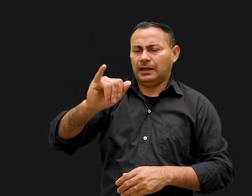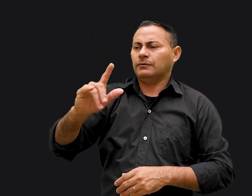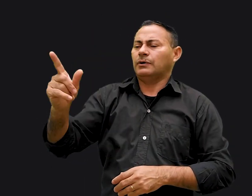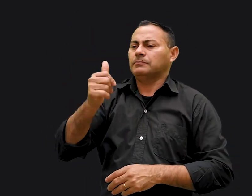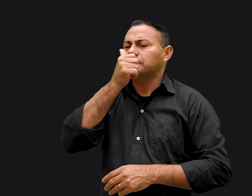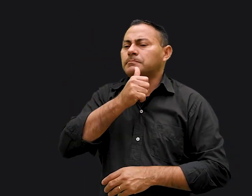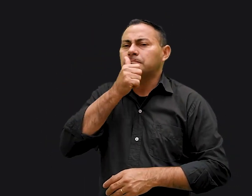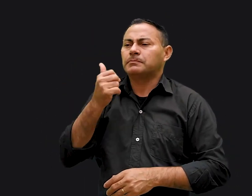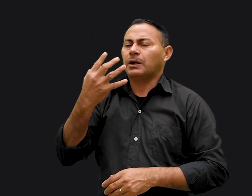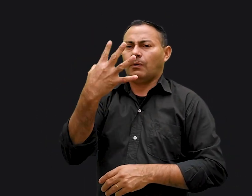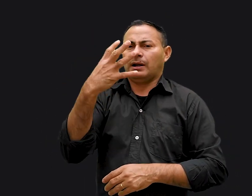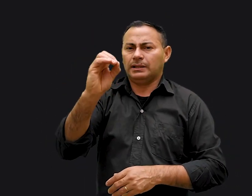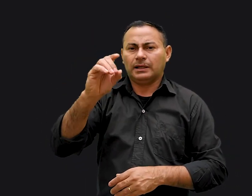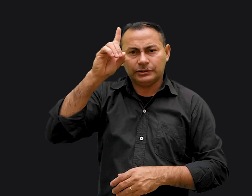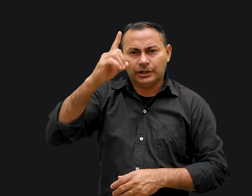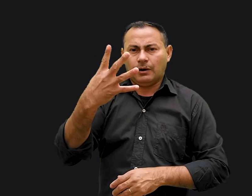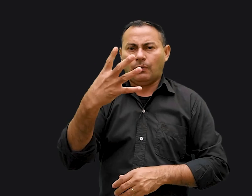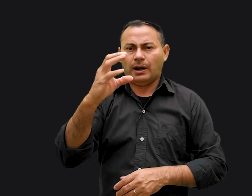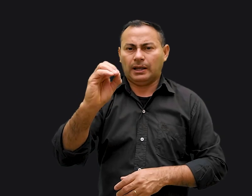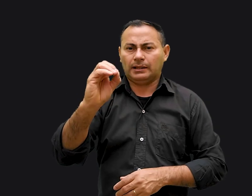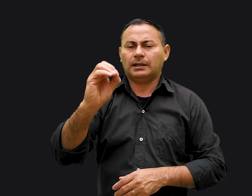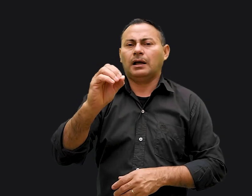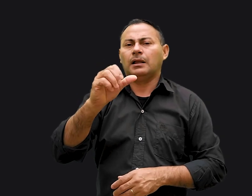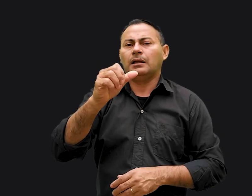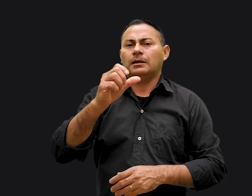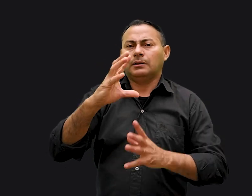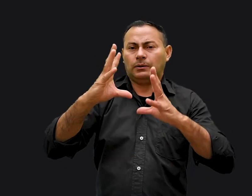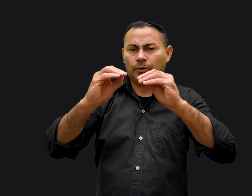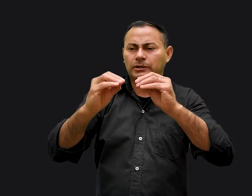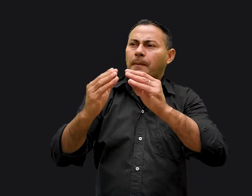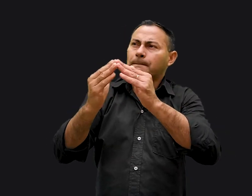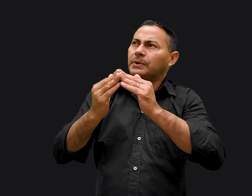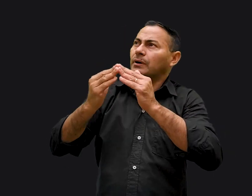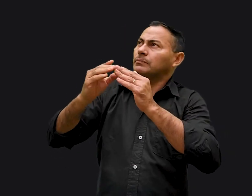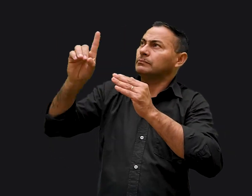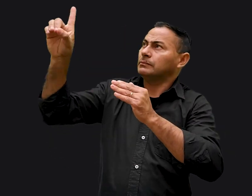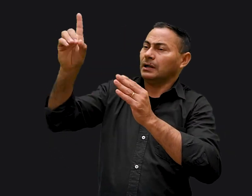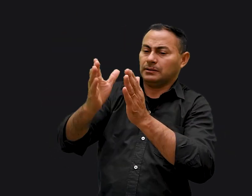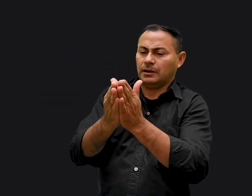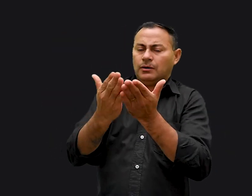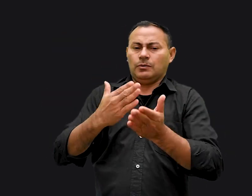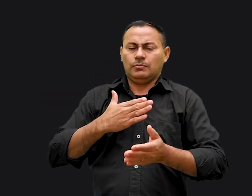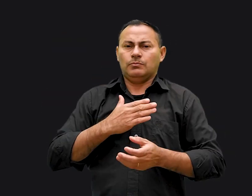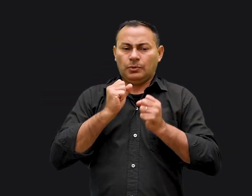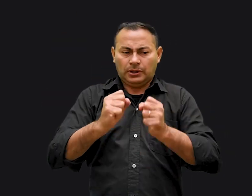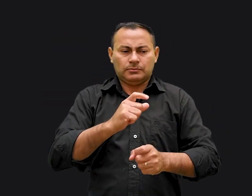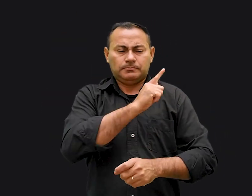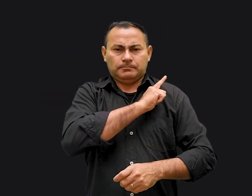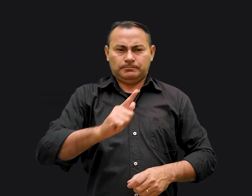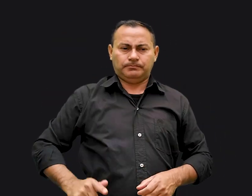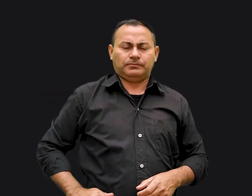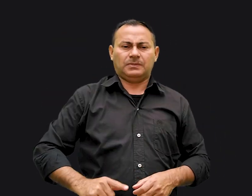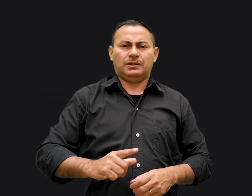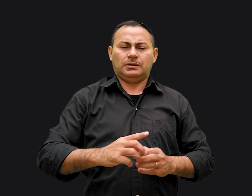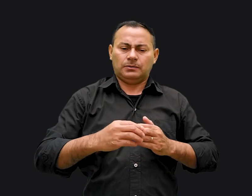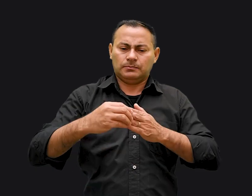jejuar por quarenta dias e quarenta noites pedindo a Deus palavras pelas quais ele pudesse governar e liderar os filhos de Israel,